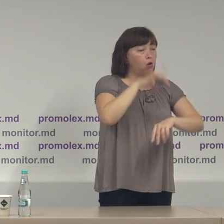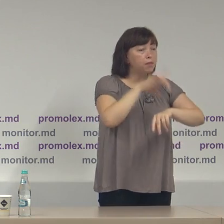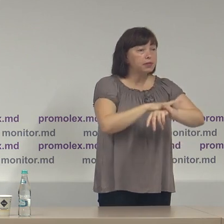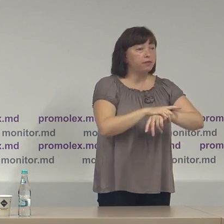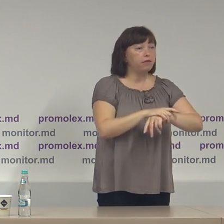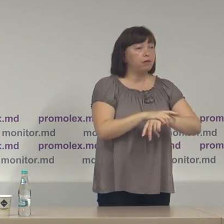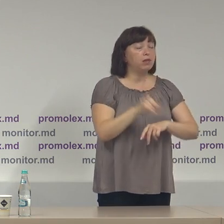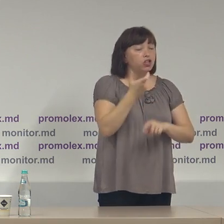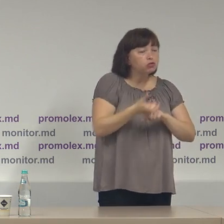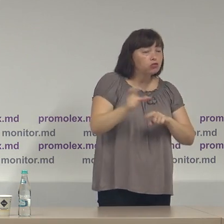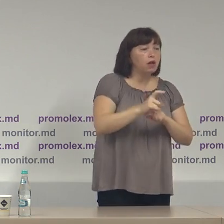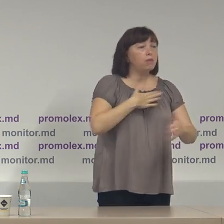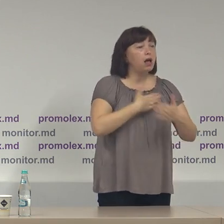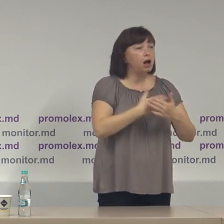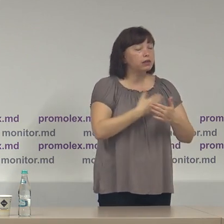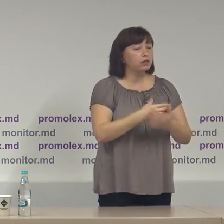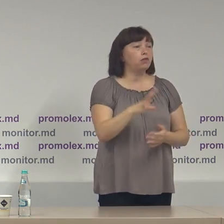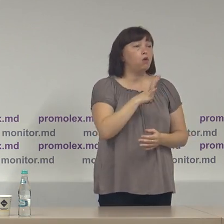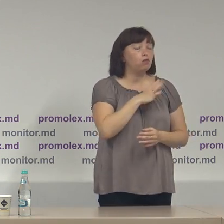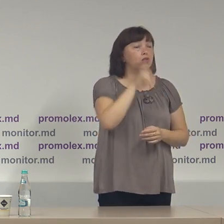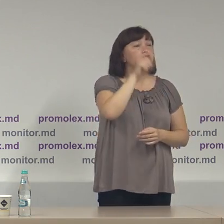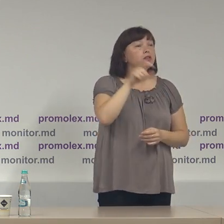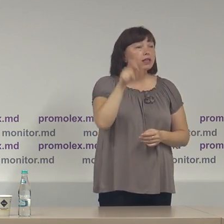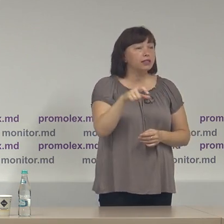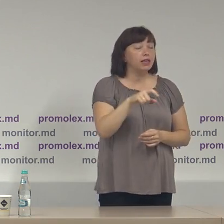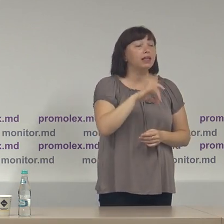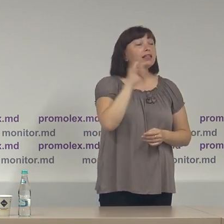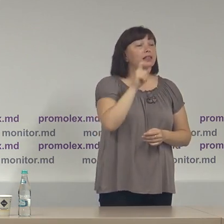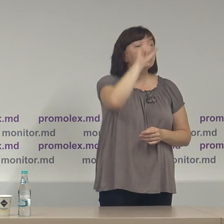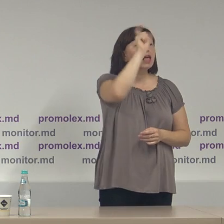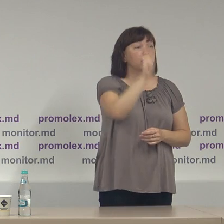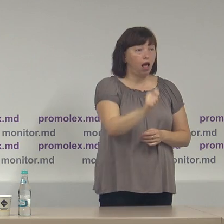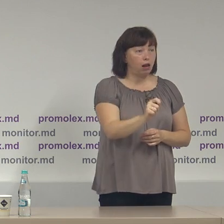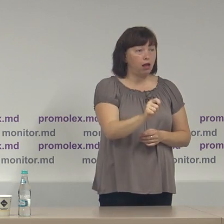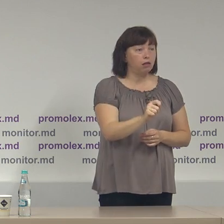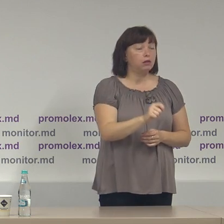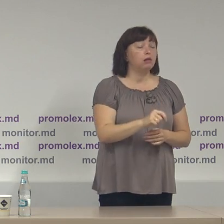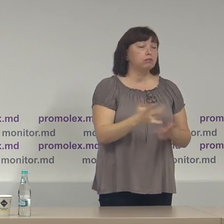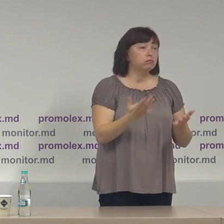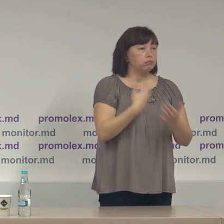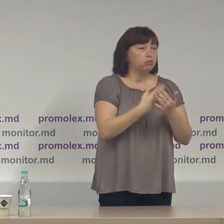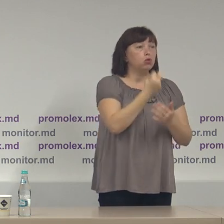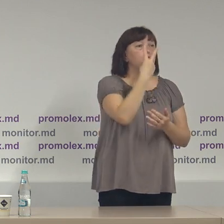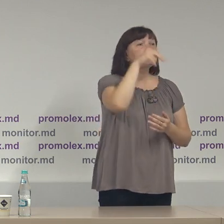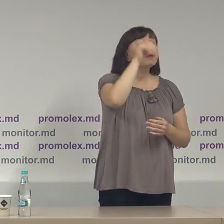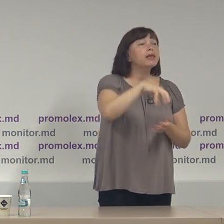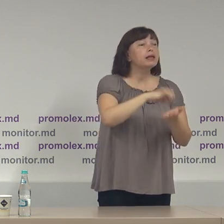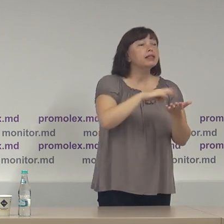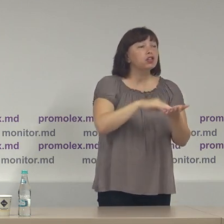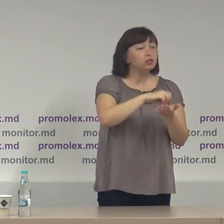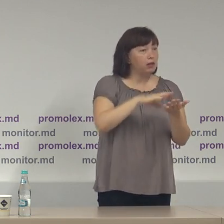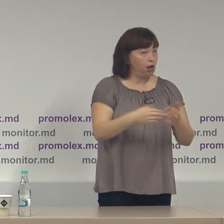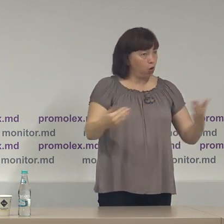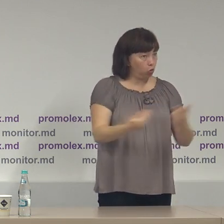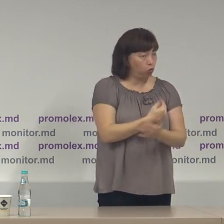că cei mai activi au fost cetățenii din Italia, cu practic 12.000 din înregistrări noi,